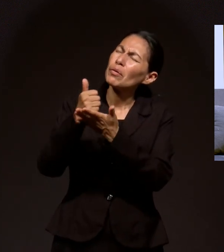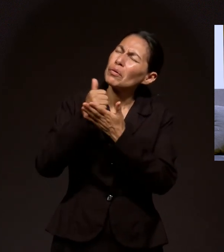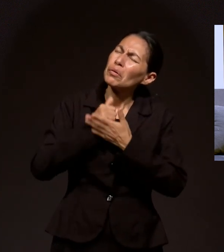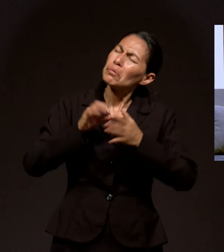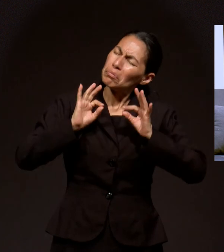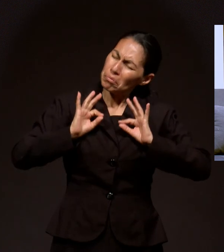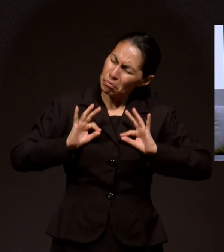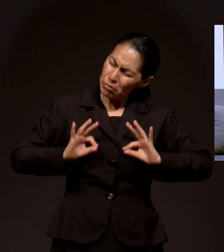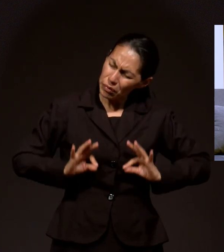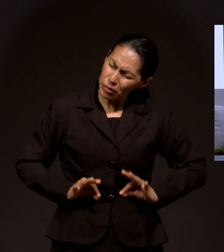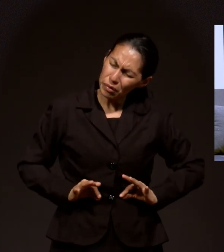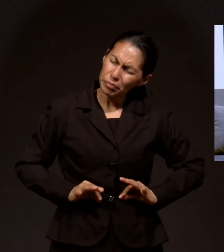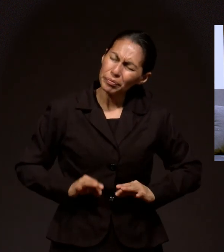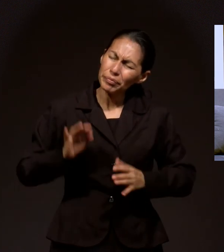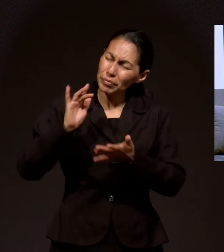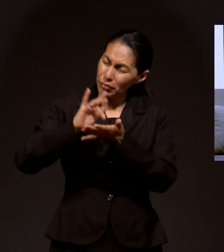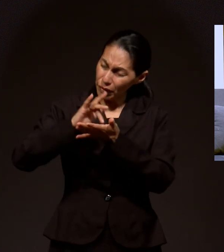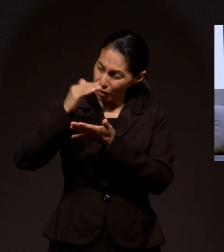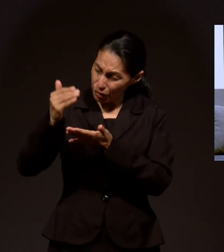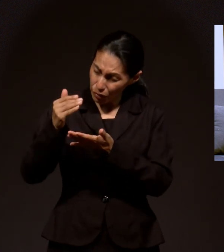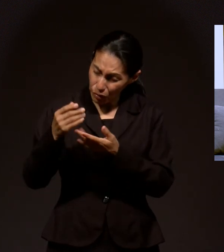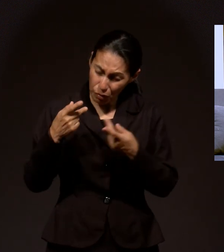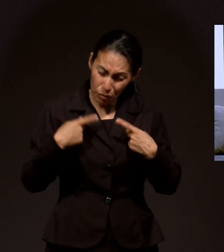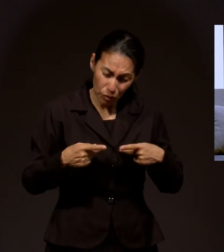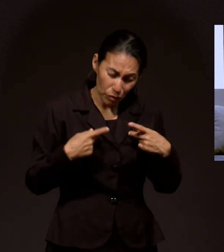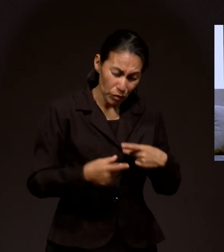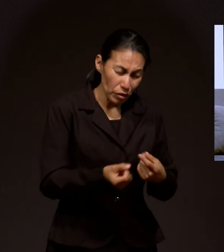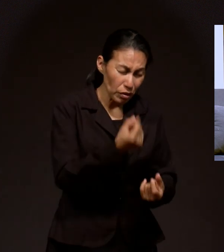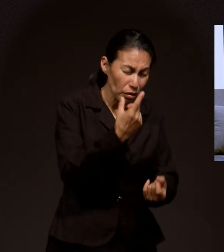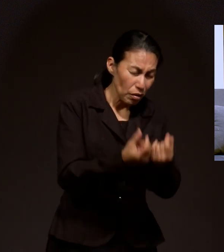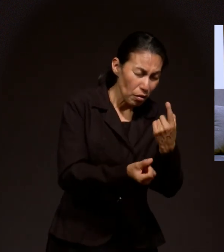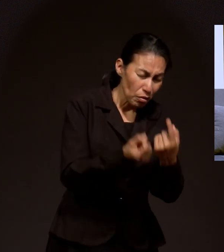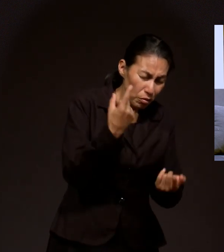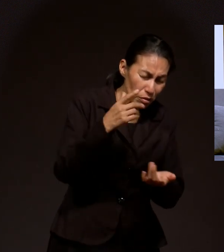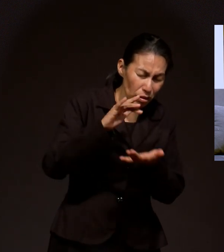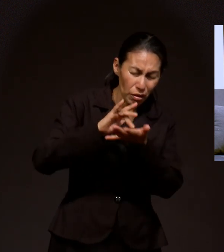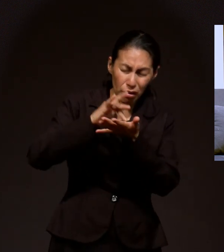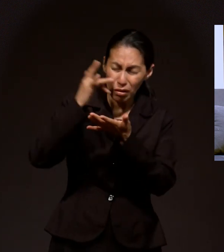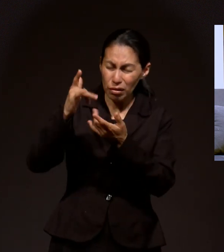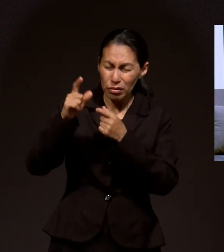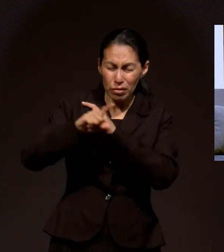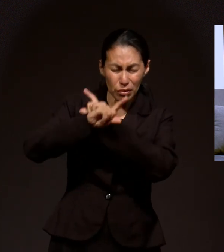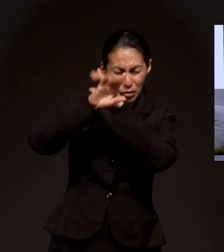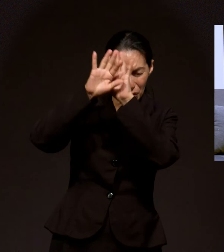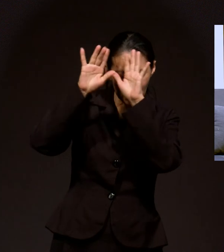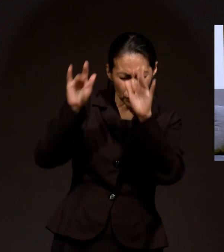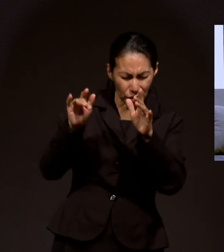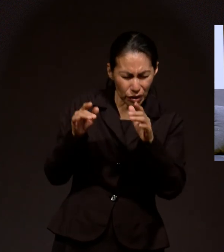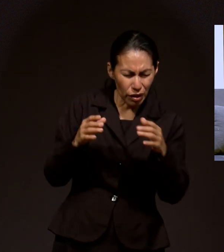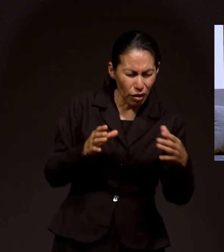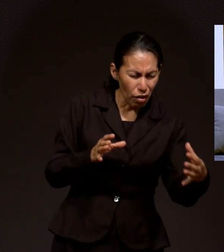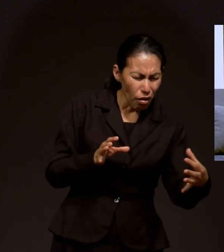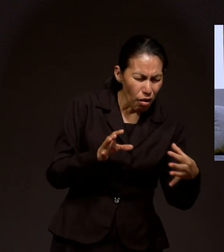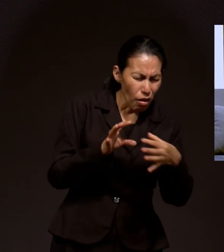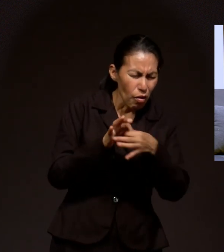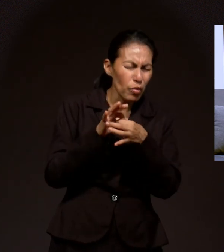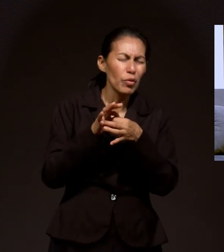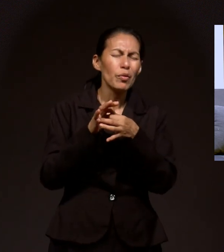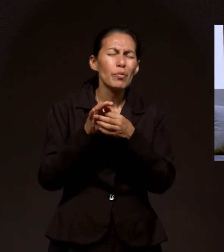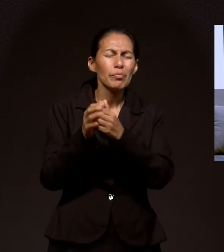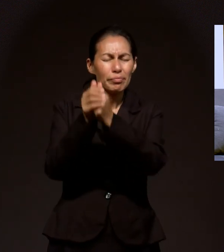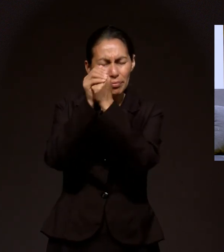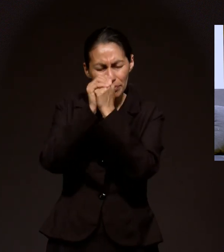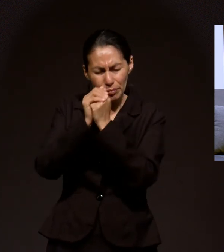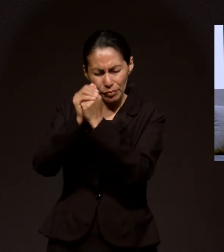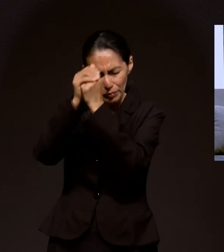Agradecemos Porque hay gente Que también agradece Hay gente Que se glorifica Que te glorifica Que se une En esta noche Para